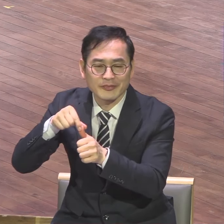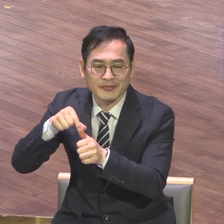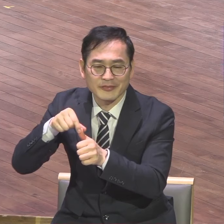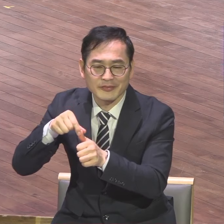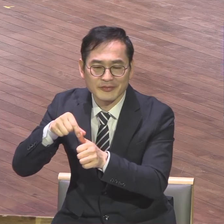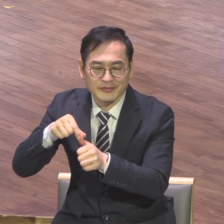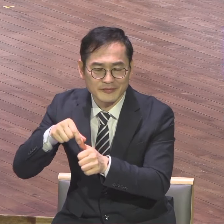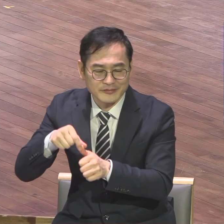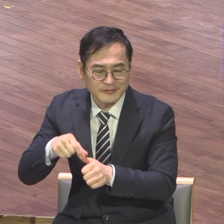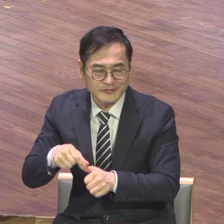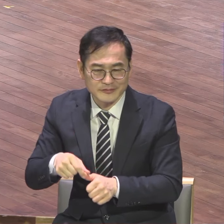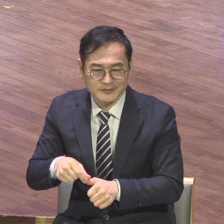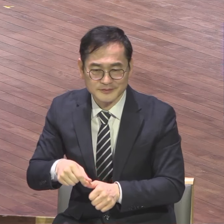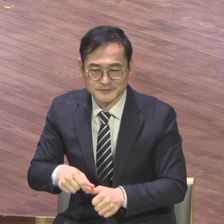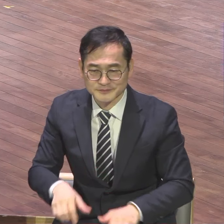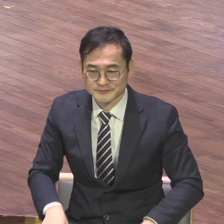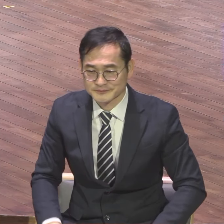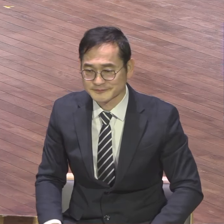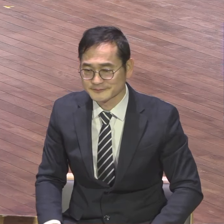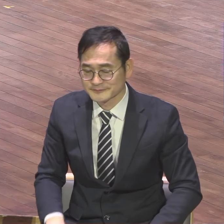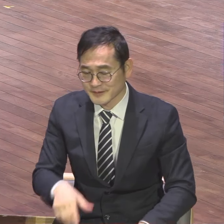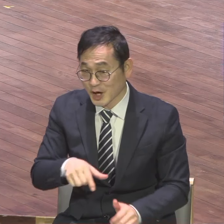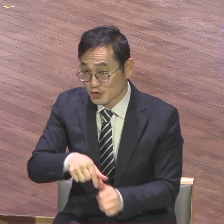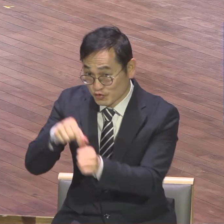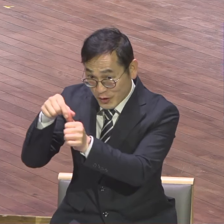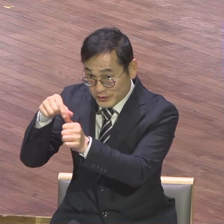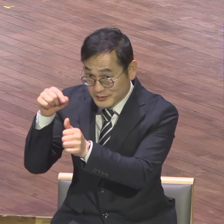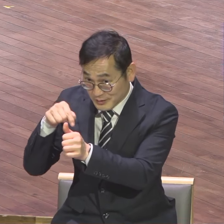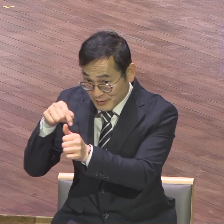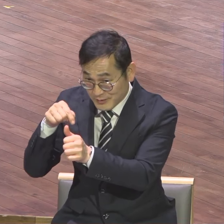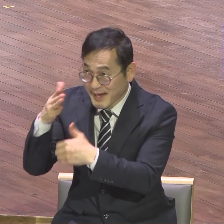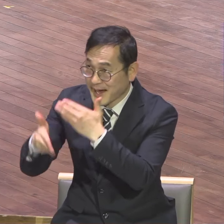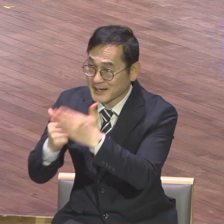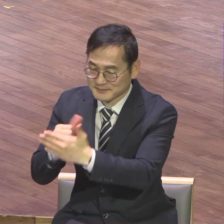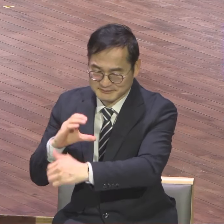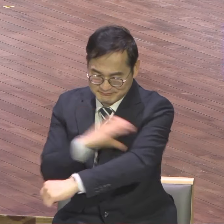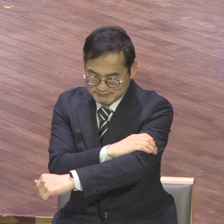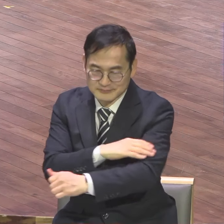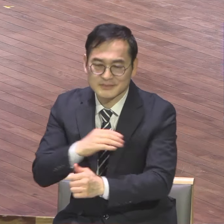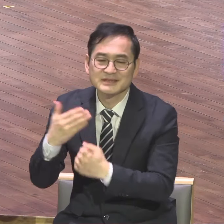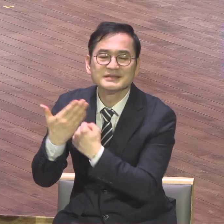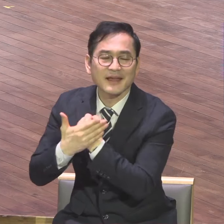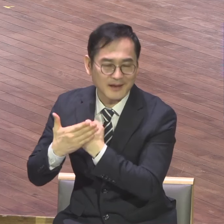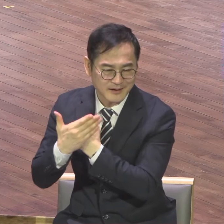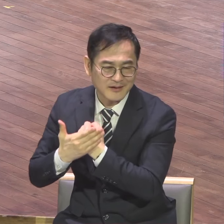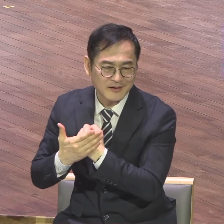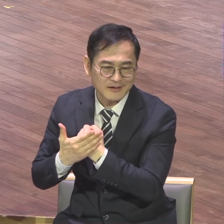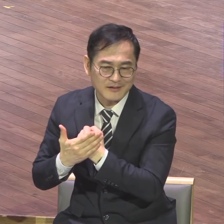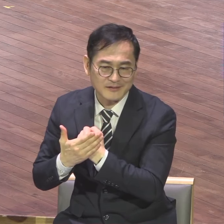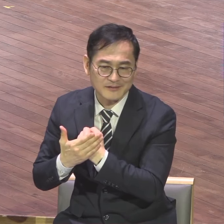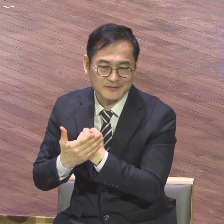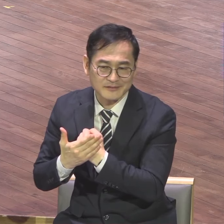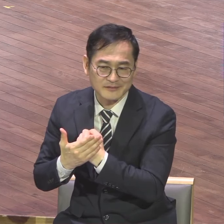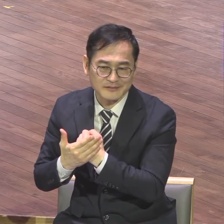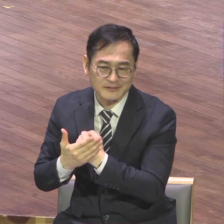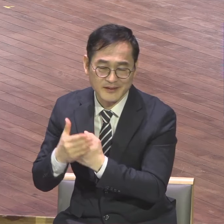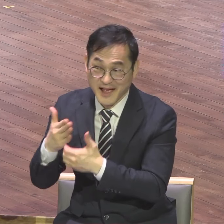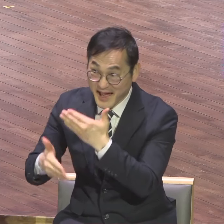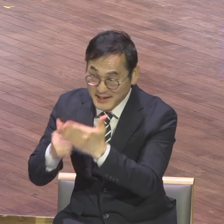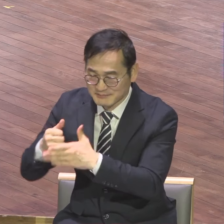구원의 부르심은 하나님의 절대 주권적 은혜다 하나님의 절대 주권적 은혜예요 은혜가